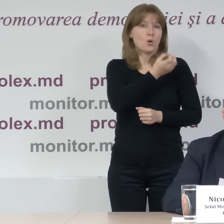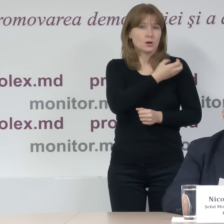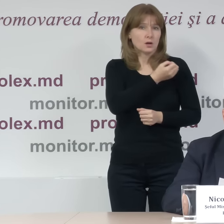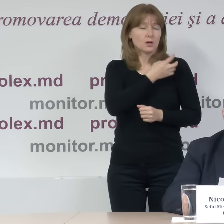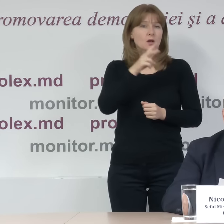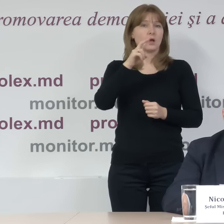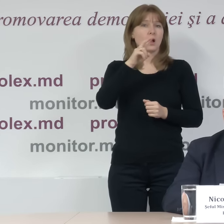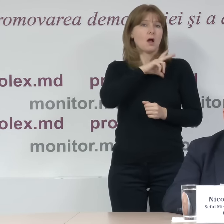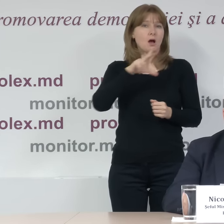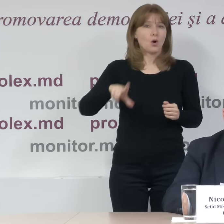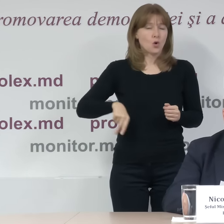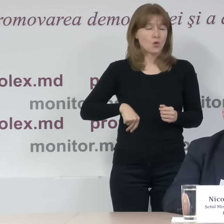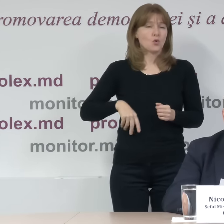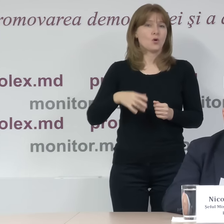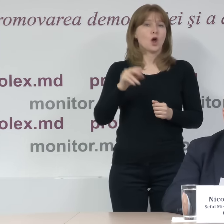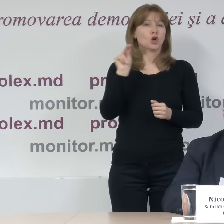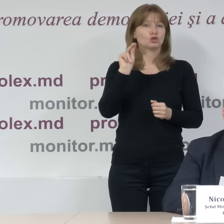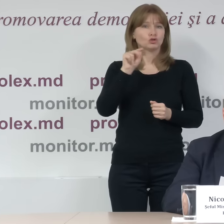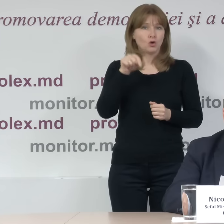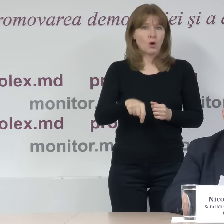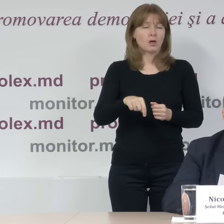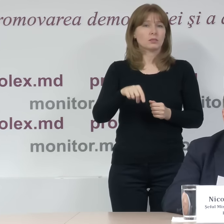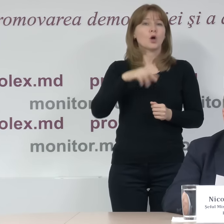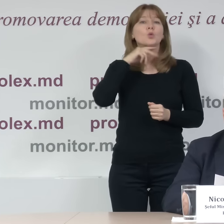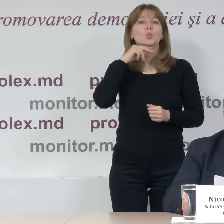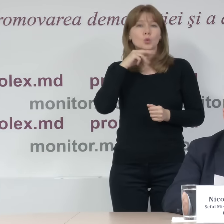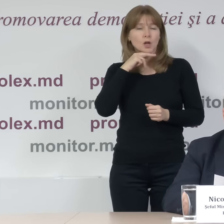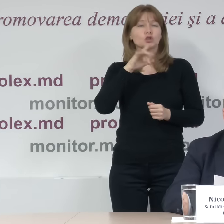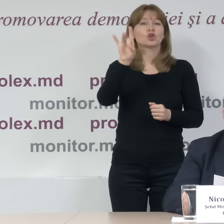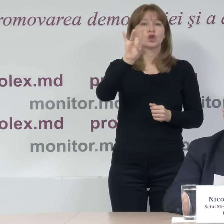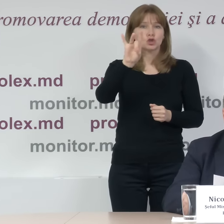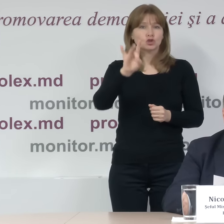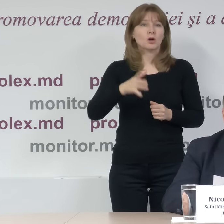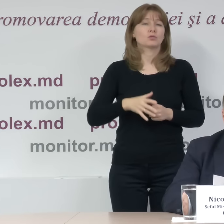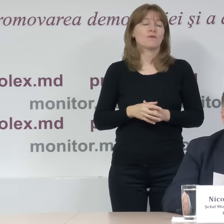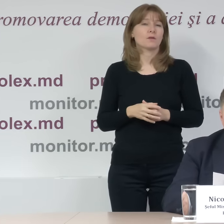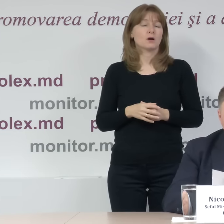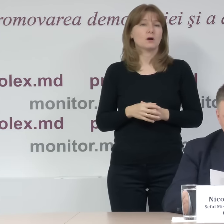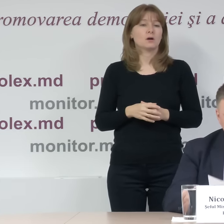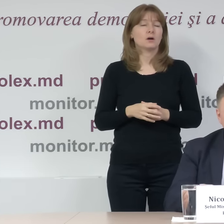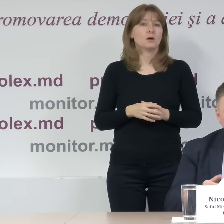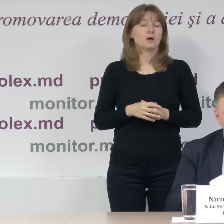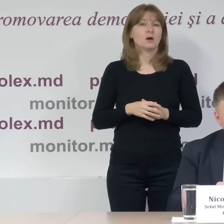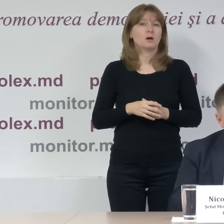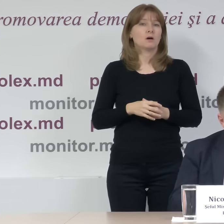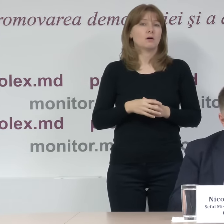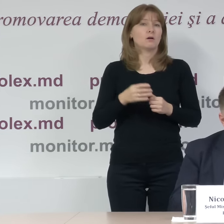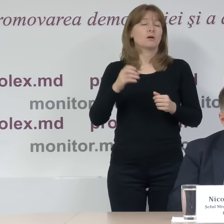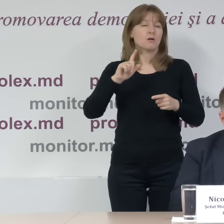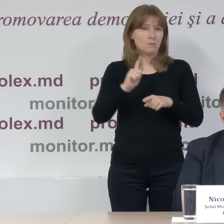Lebedien, Coca-Hol, Ciocana, Durlești, Râșcani, sectorul Râșcani, Sângerei,